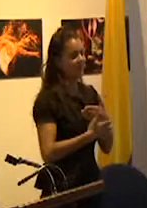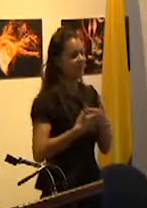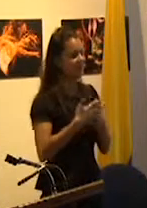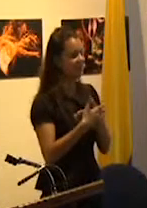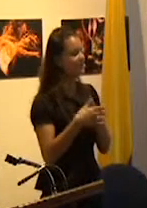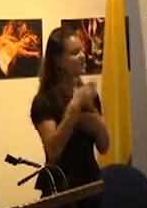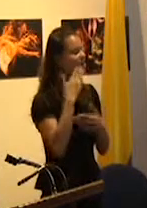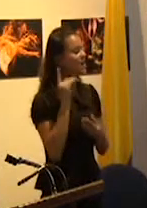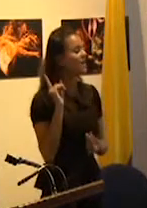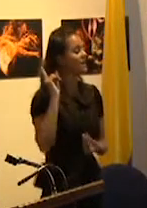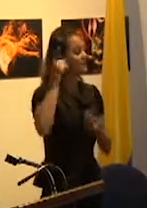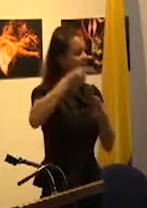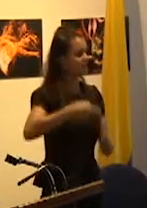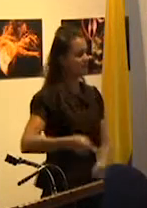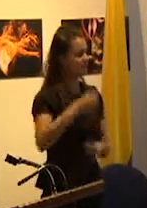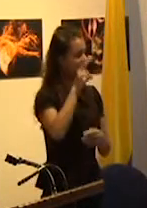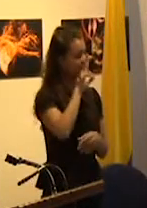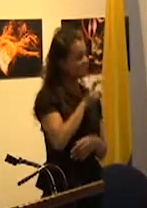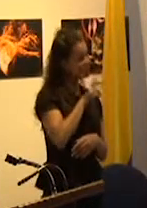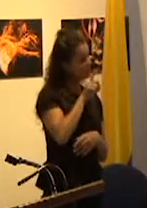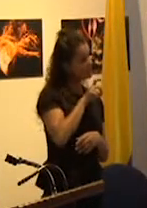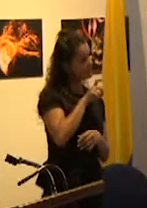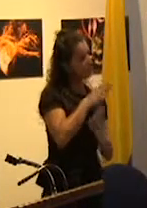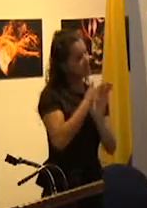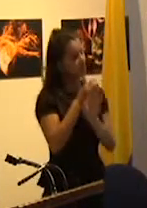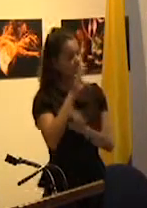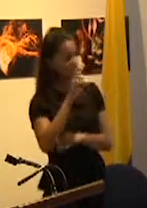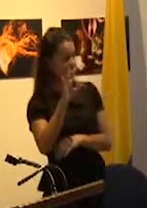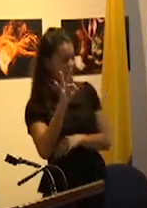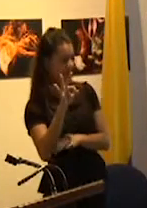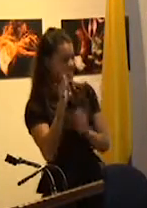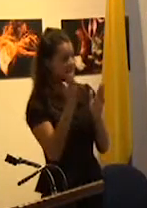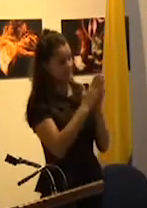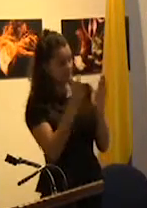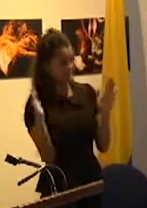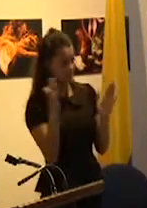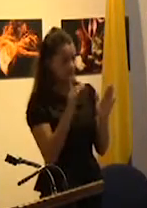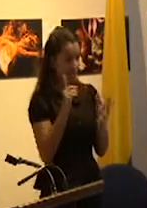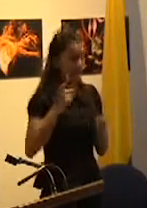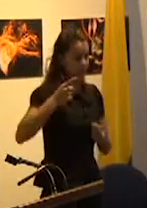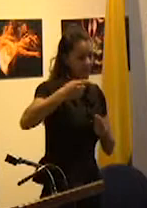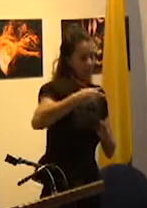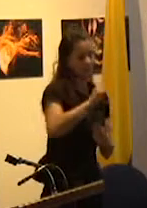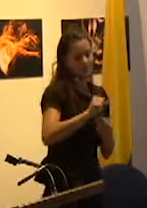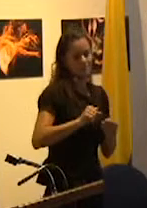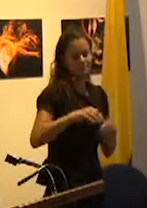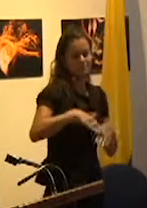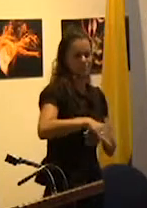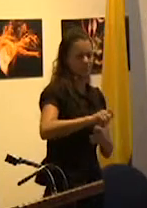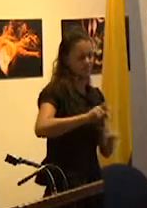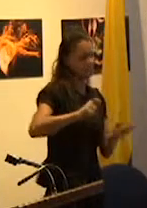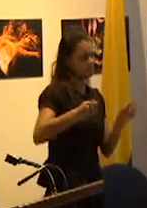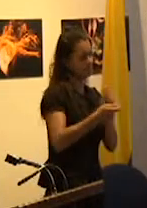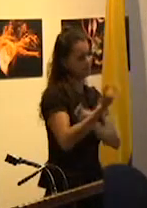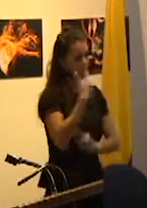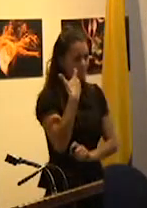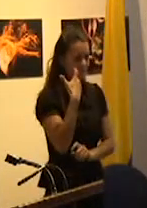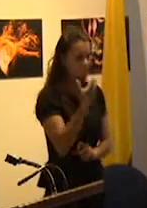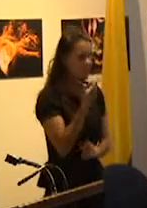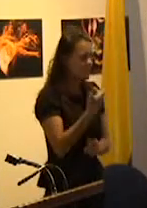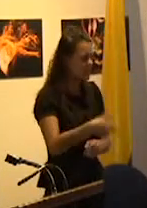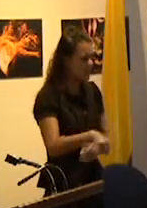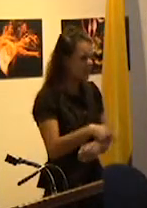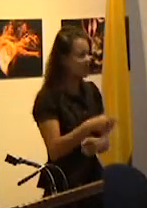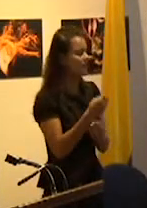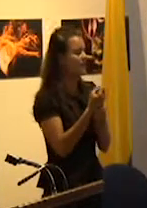del 76 al 83 desde mediados de los 70 que se produce una tremenda transformación de la